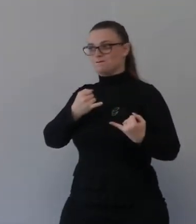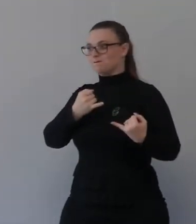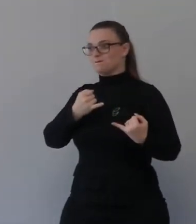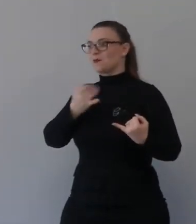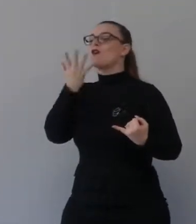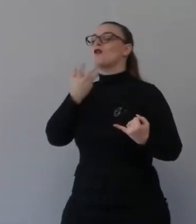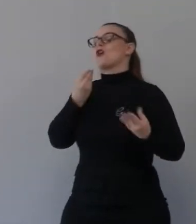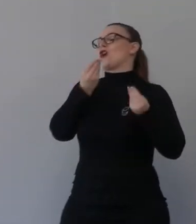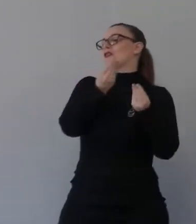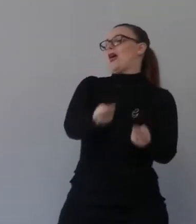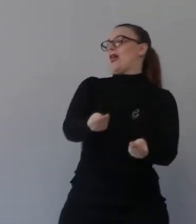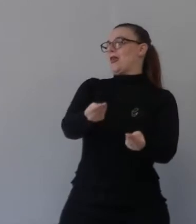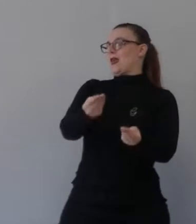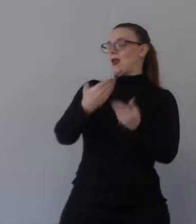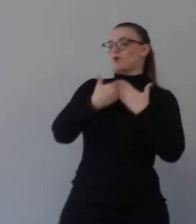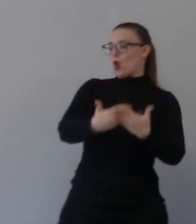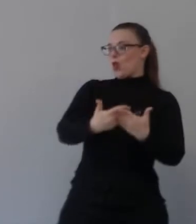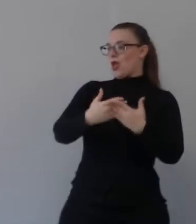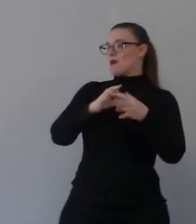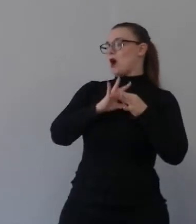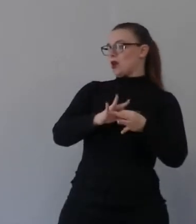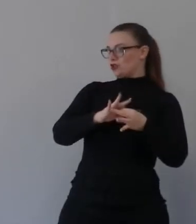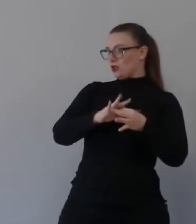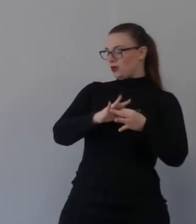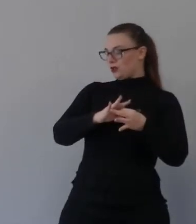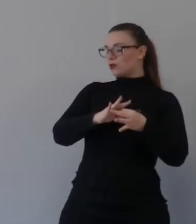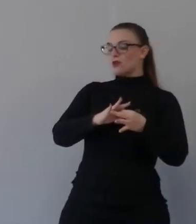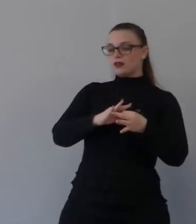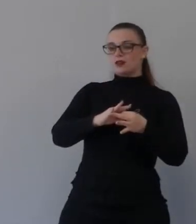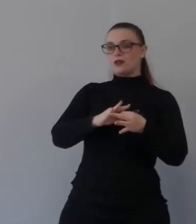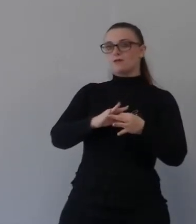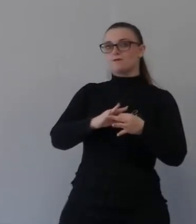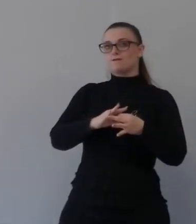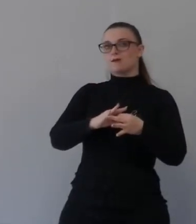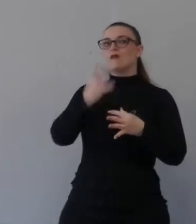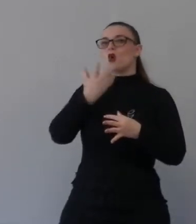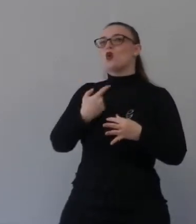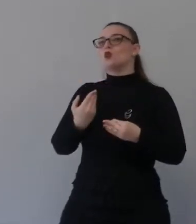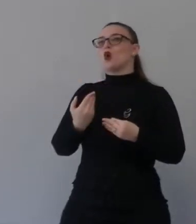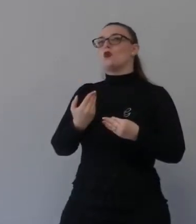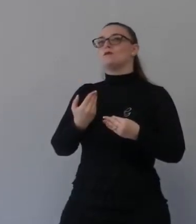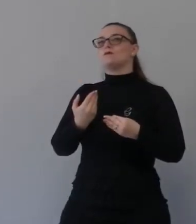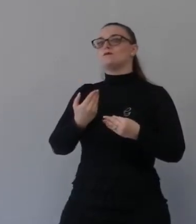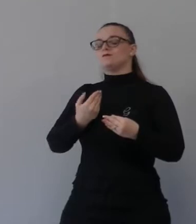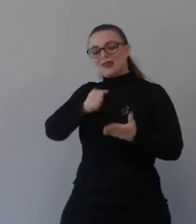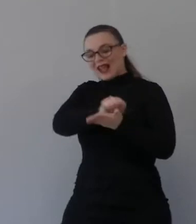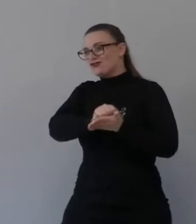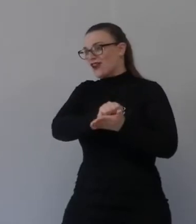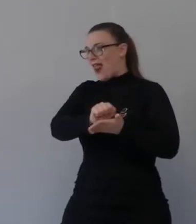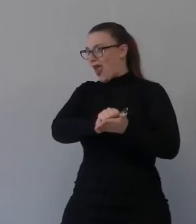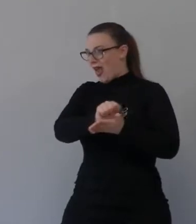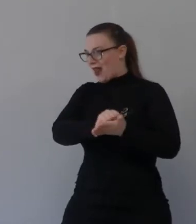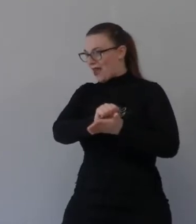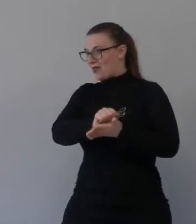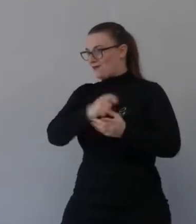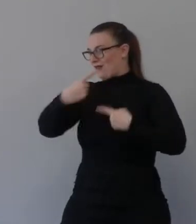Si è semplicemente fermato perché ha pietà a Dio. Ha avuto pietà a Dio. Gesù è venuto per la pietà